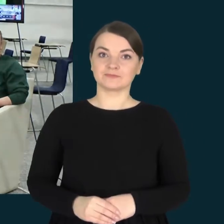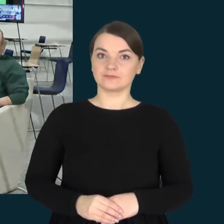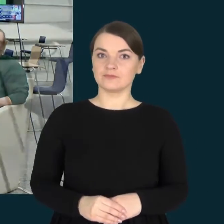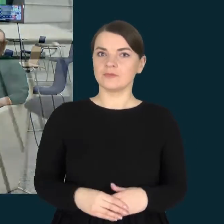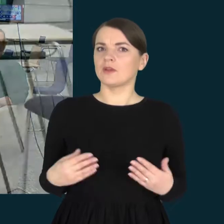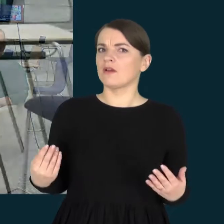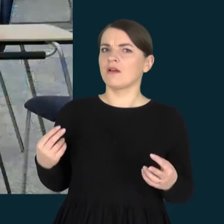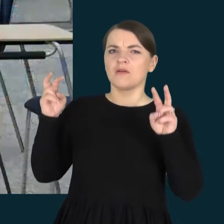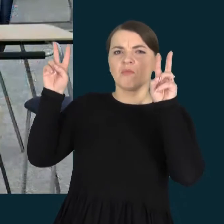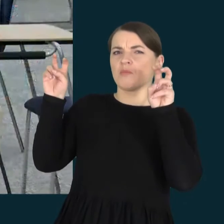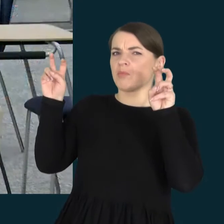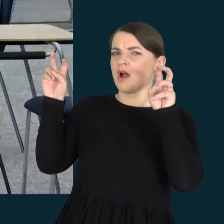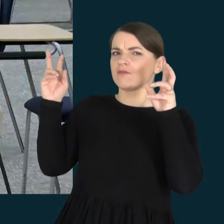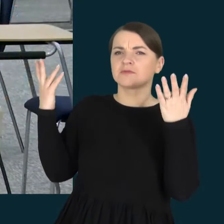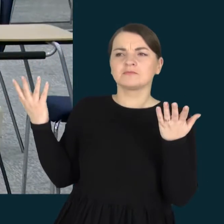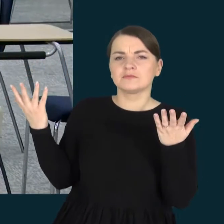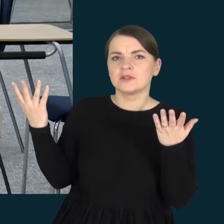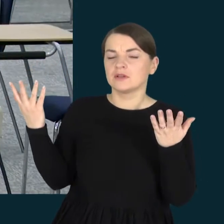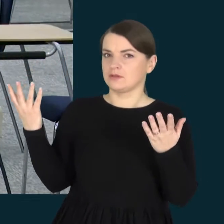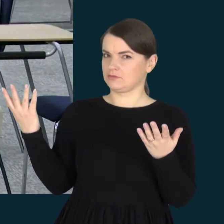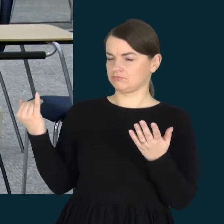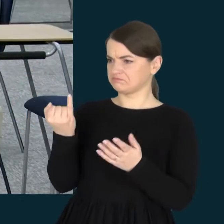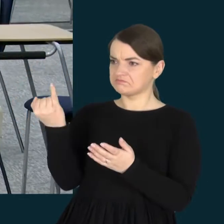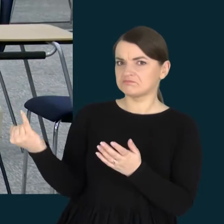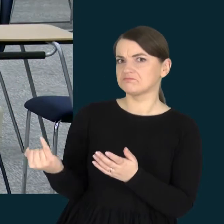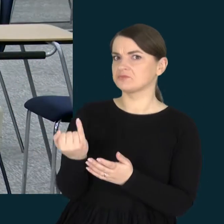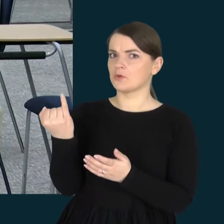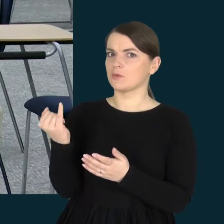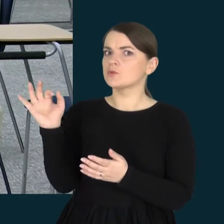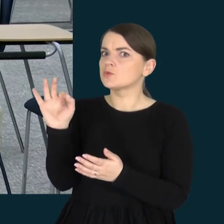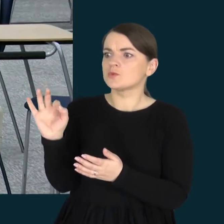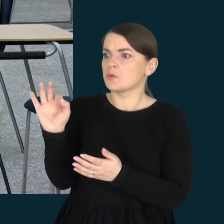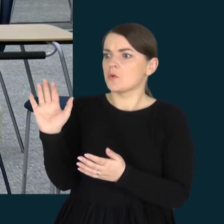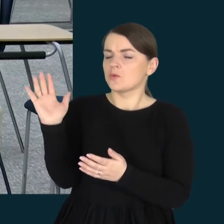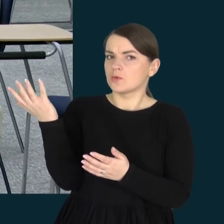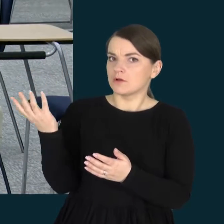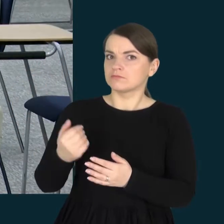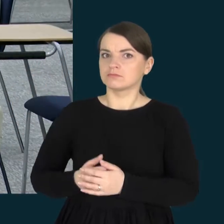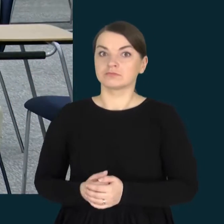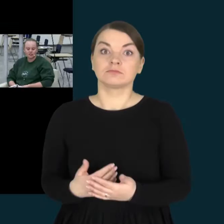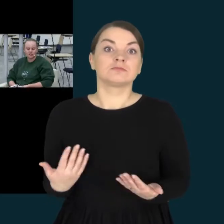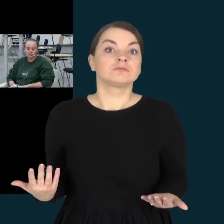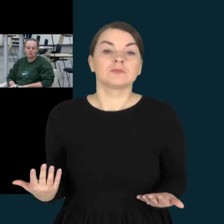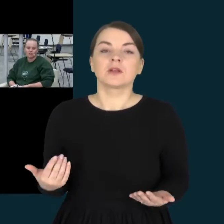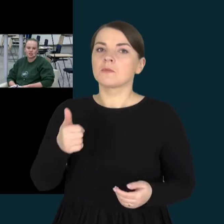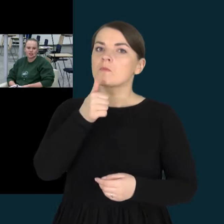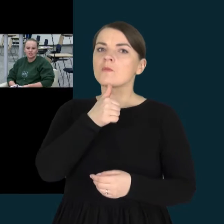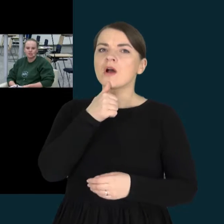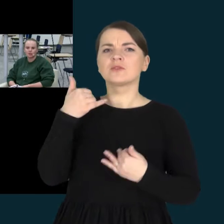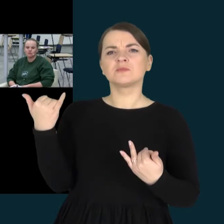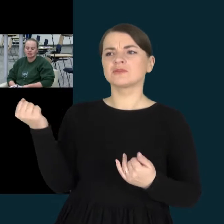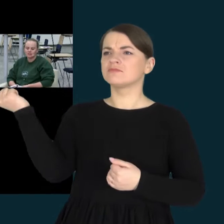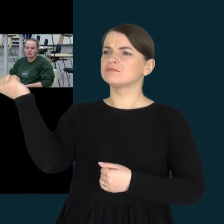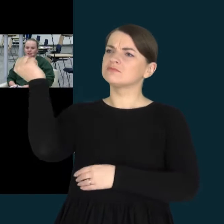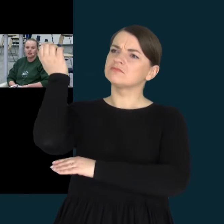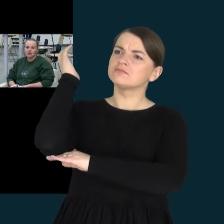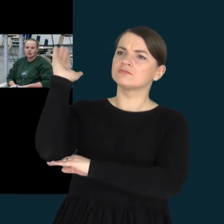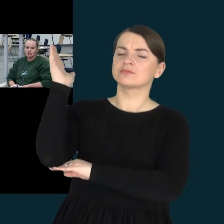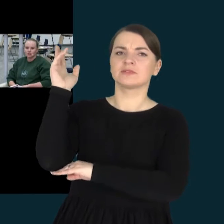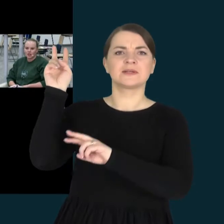Pavadinimas, kaip pasakė kolega, labai intriguojantis, bet nežinau, kaip pavadinti šią prezentaciją, kaip